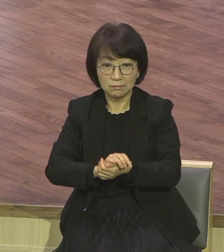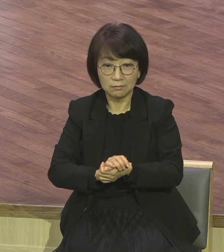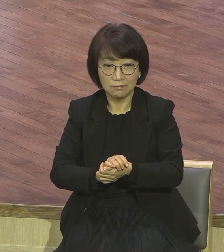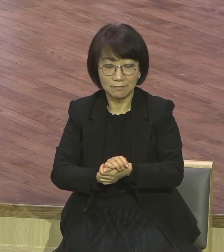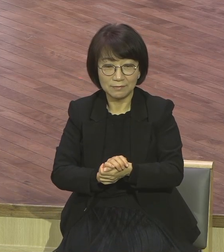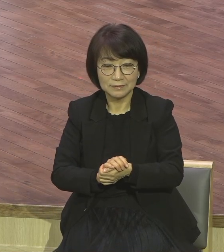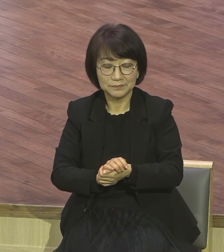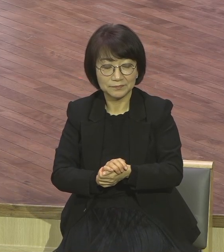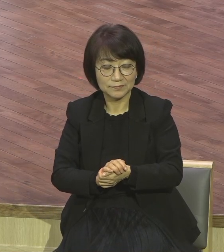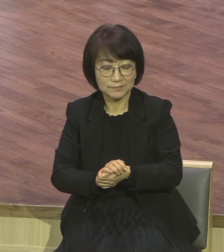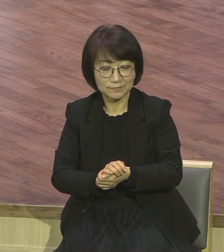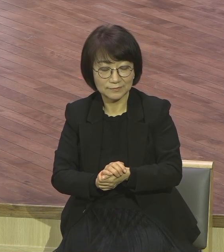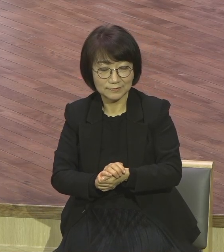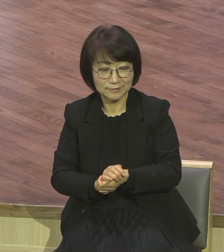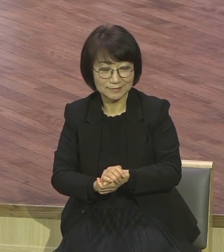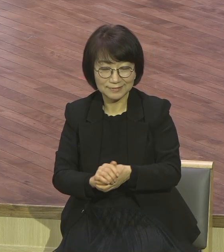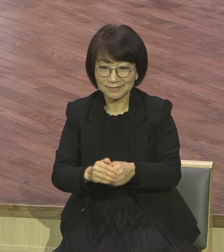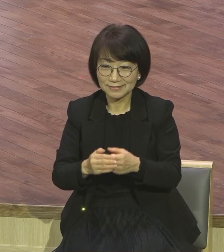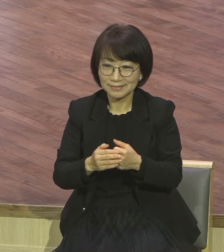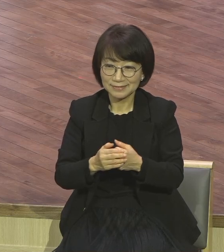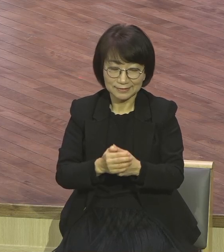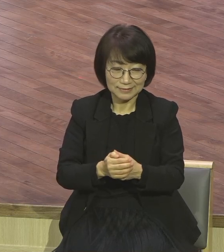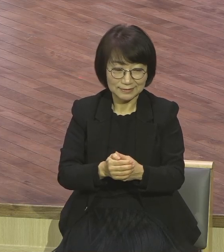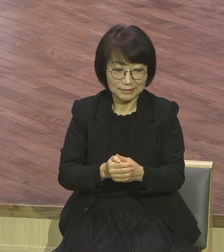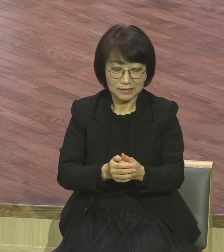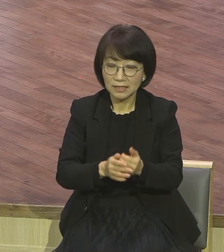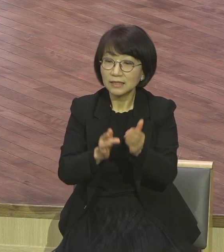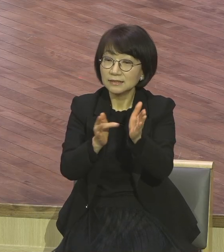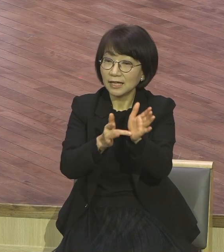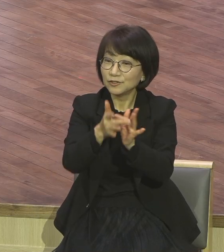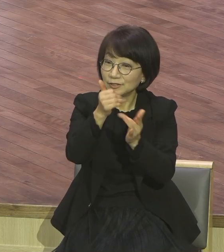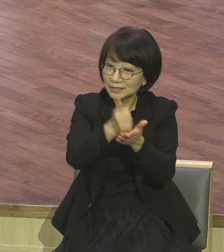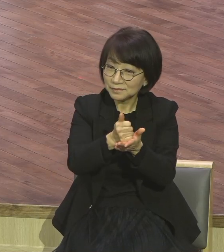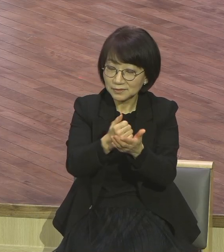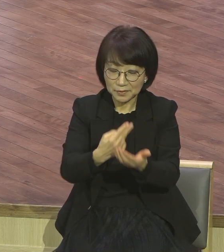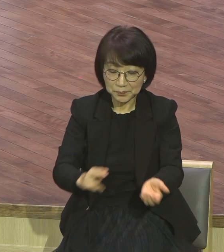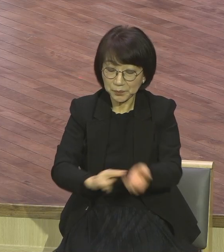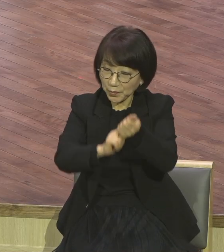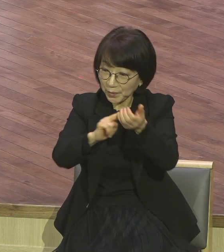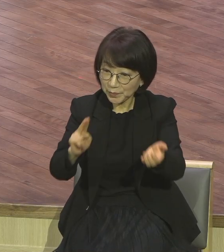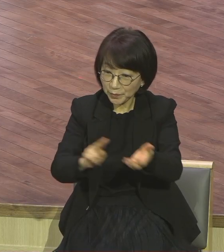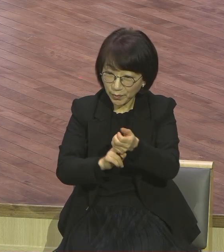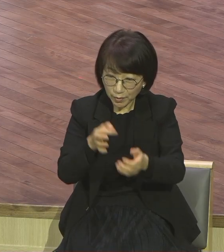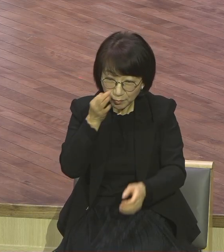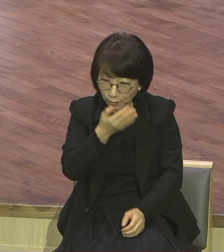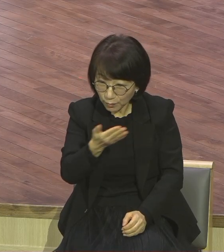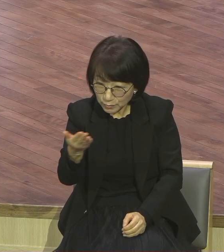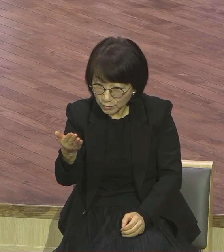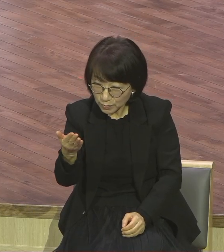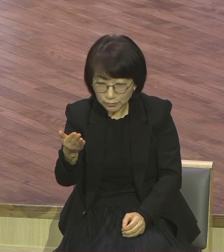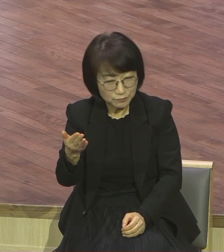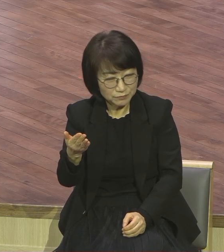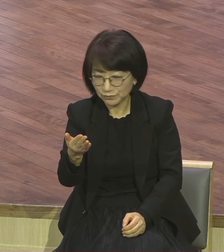그래서 예수님이 어떤 표적도 보여줄 수 없다는 생각을 바탕으로 해서 한번